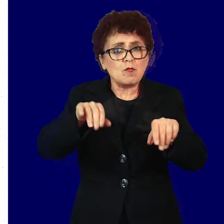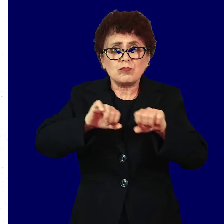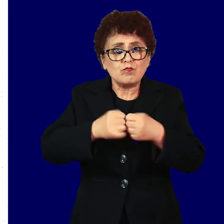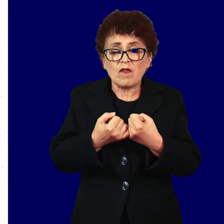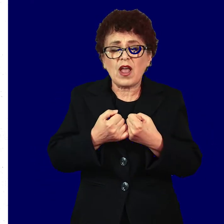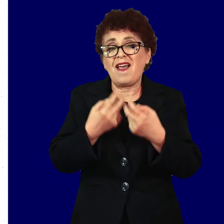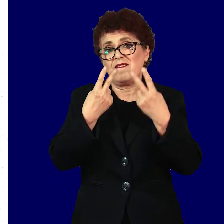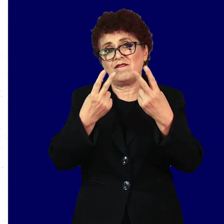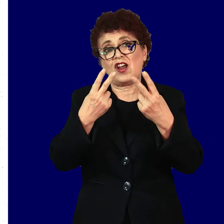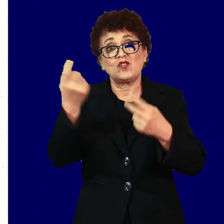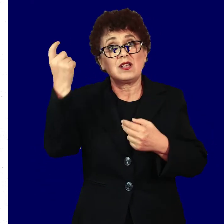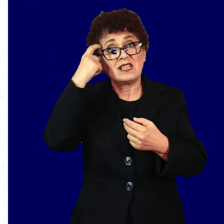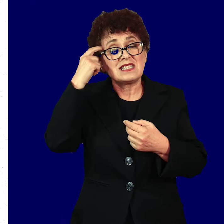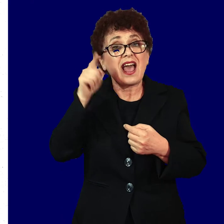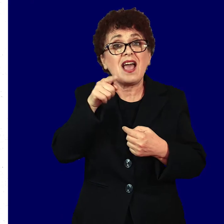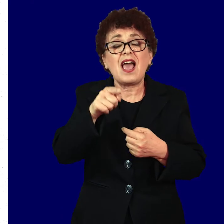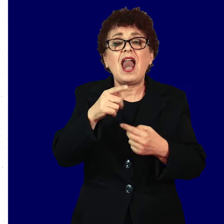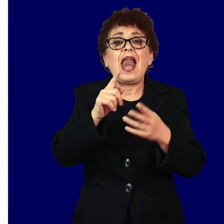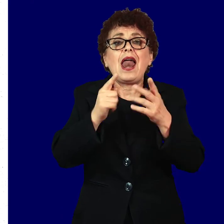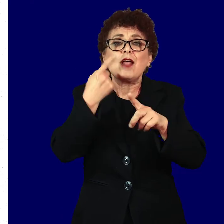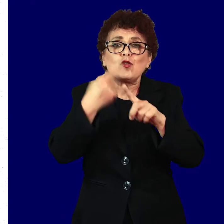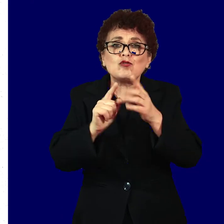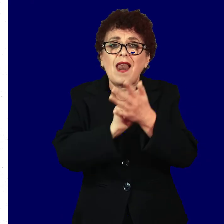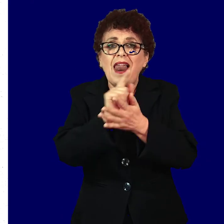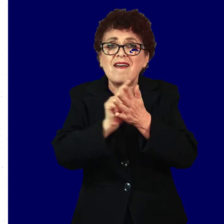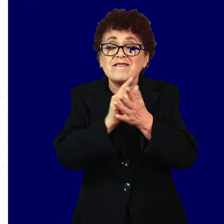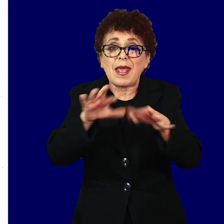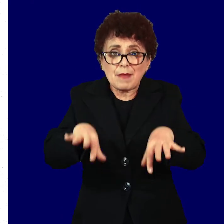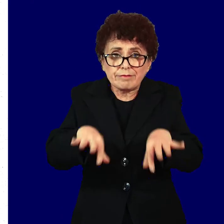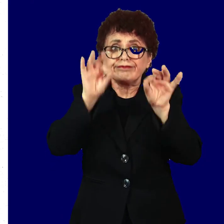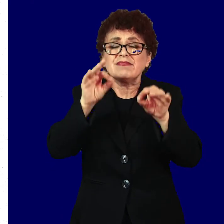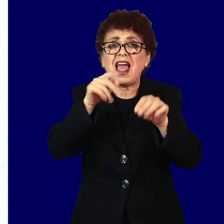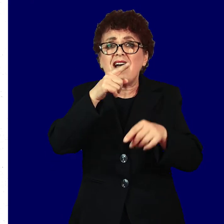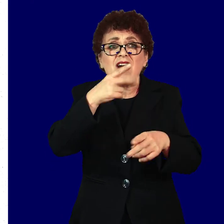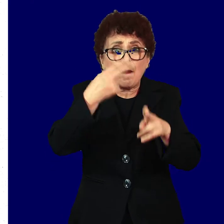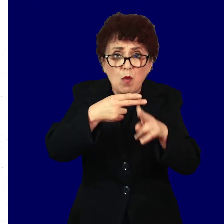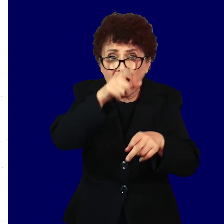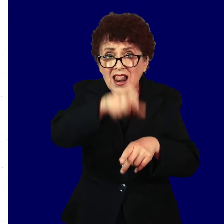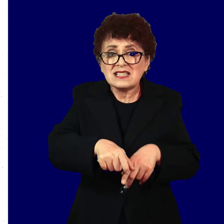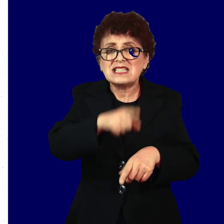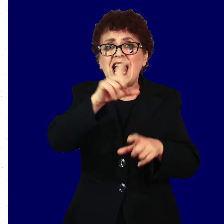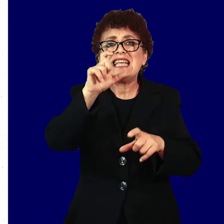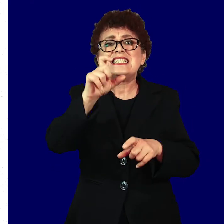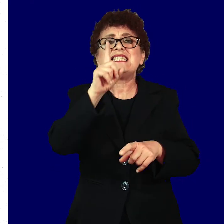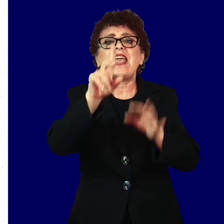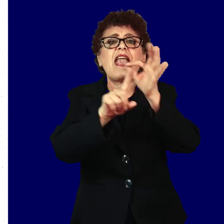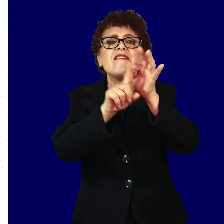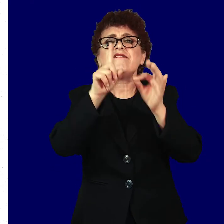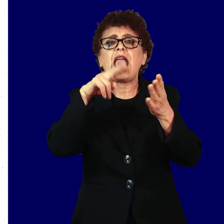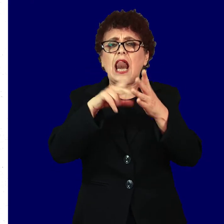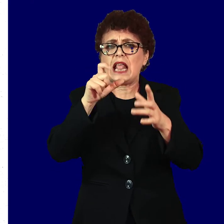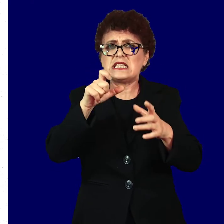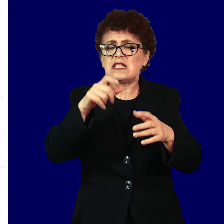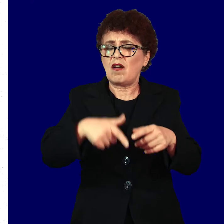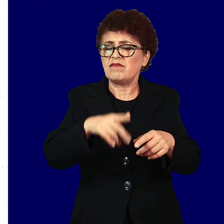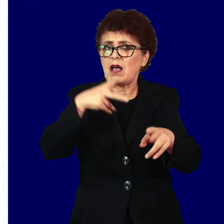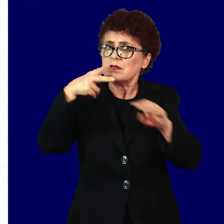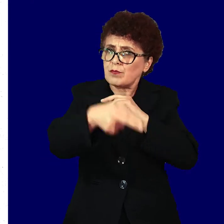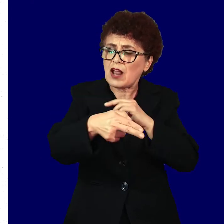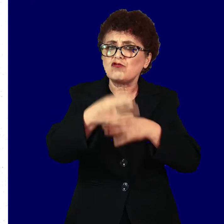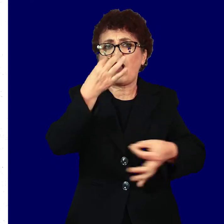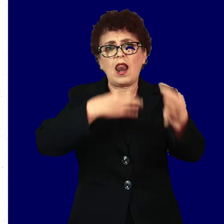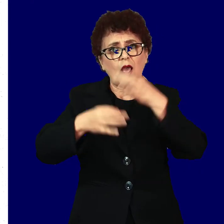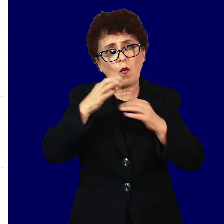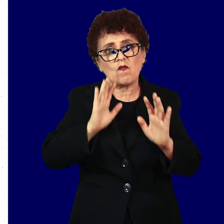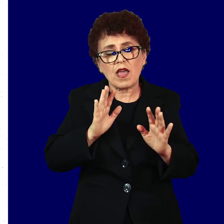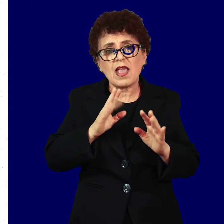Важно е да се знае дека на временото откривање и лекување на сифилисот го спречува неговиот развој